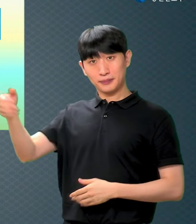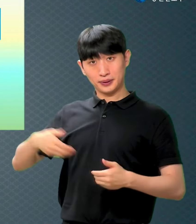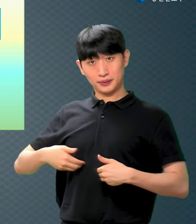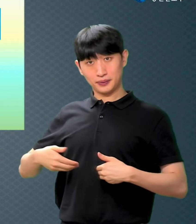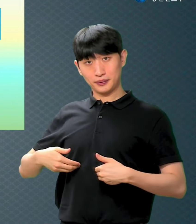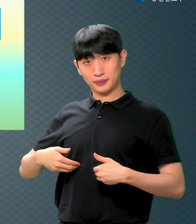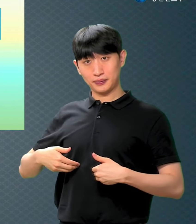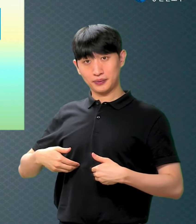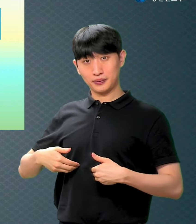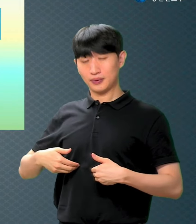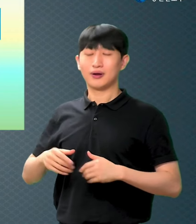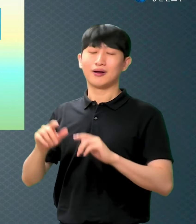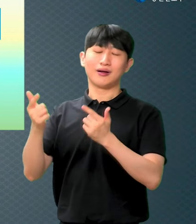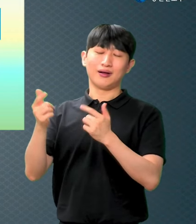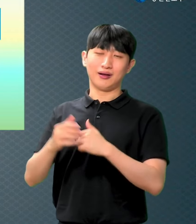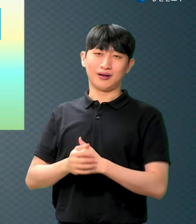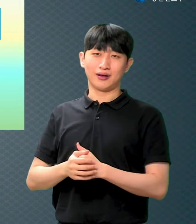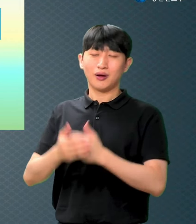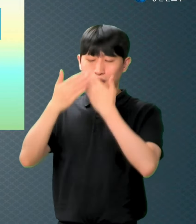근데 실태